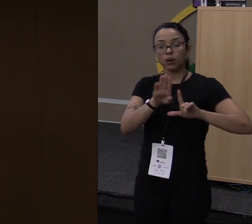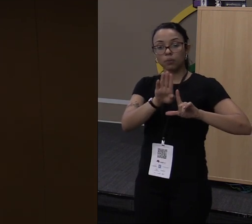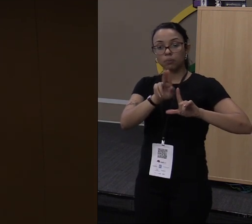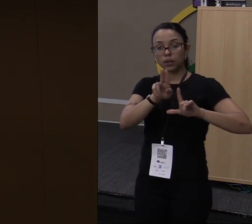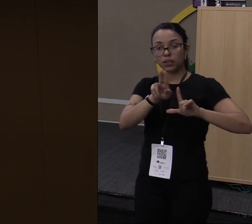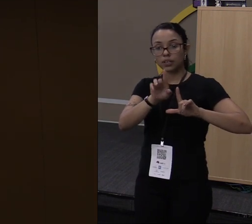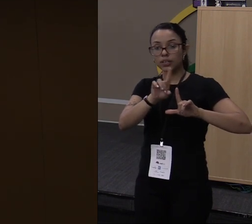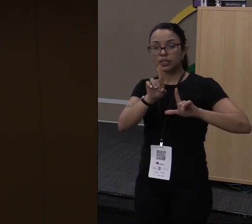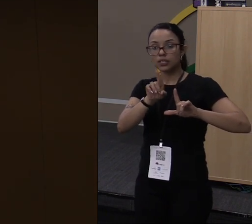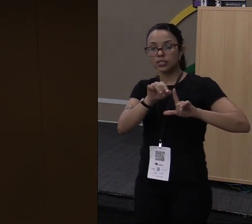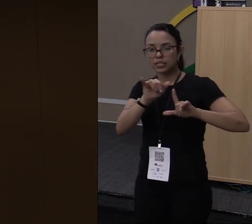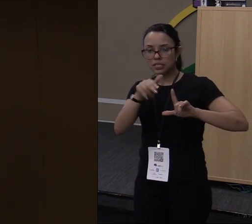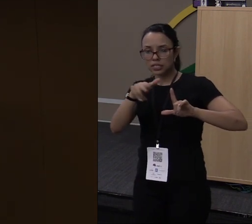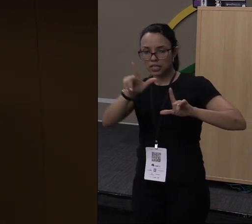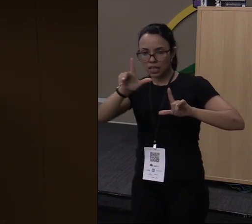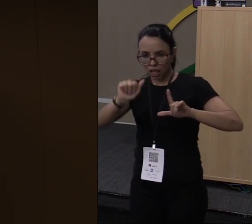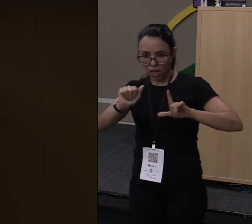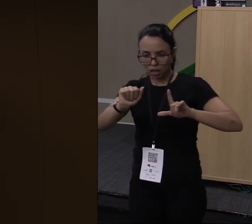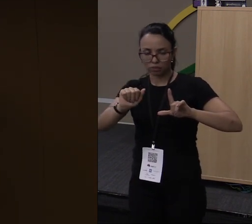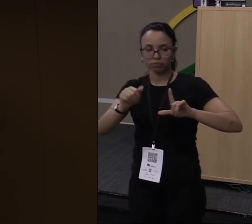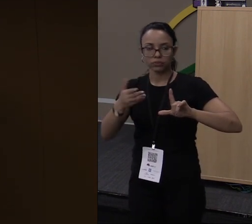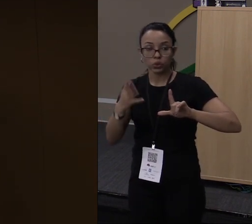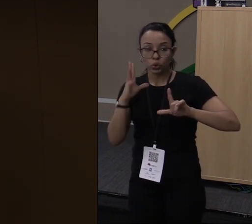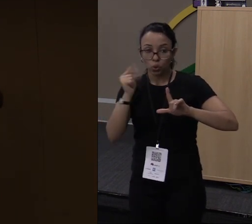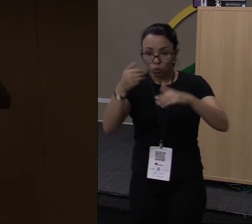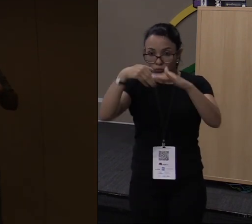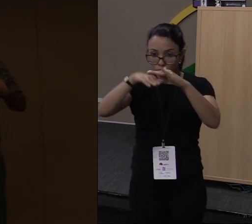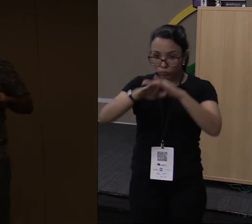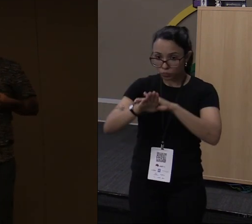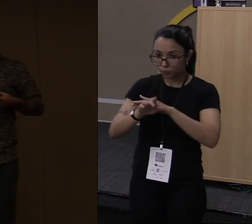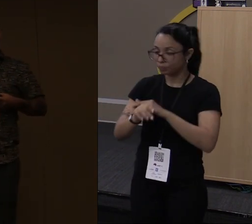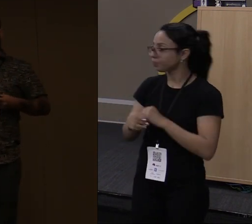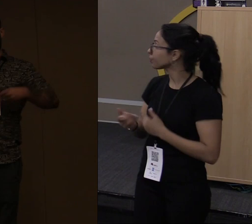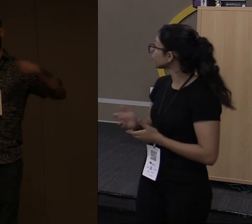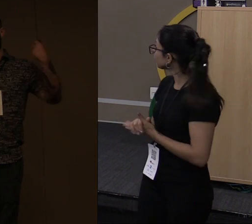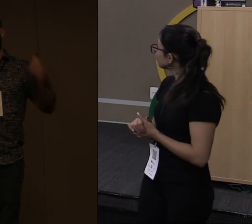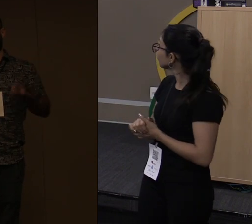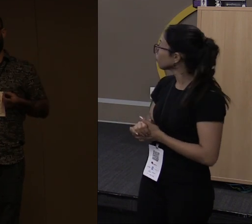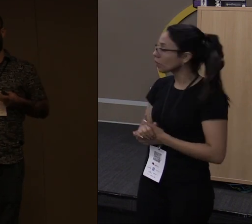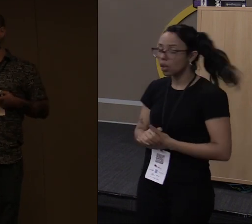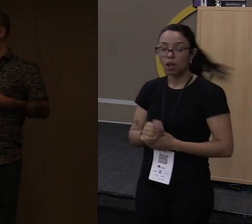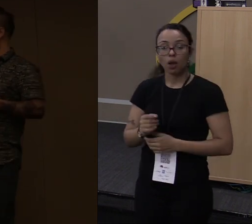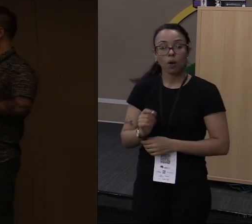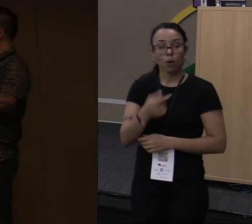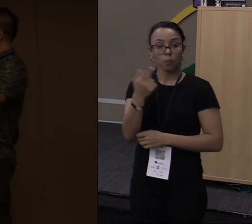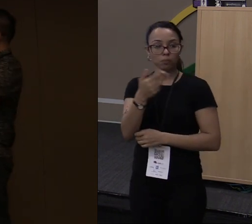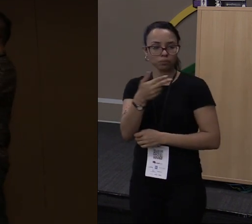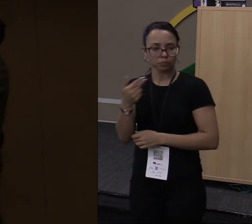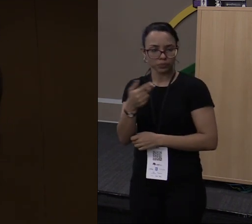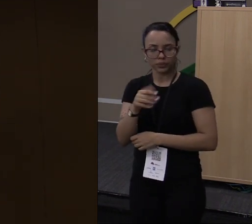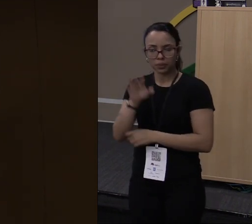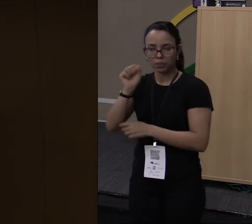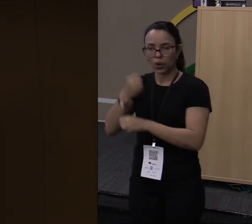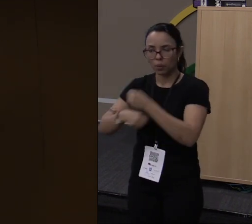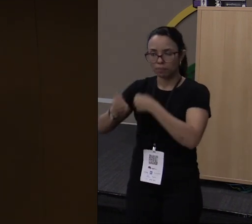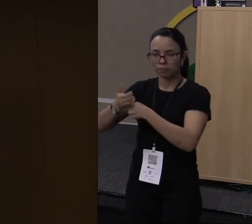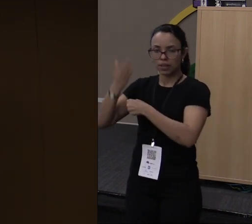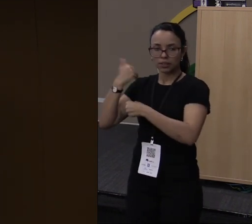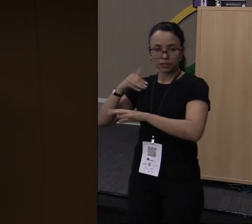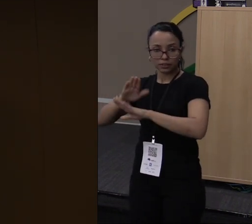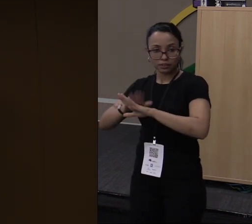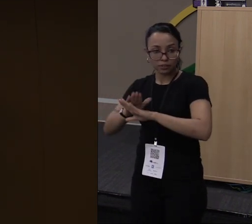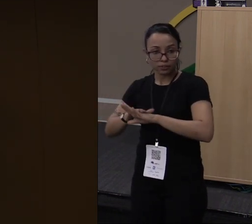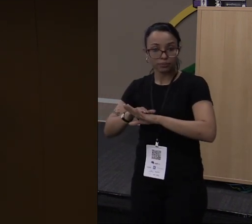são inseridos no Bugzilla. Uma das tarefas que eu peguei no ano passado para fazer foi criar um parser.